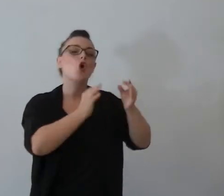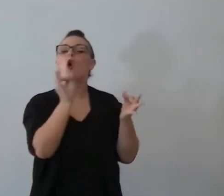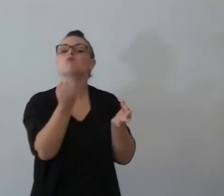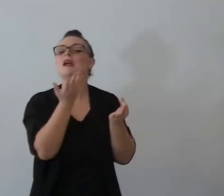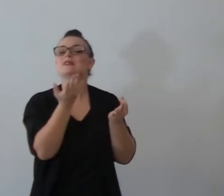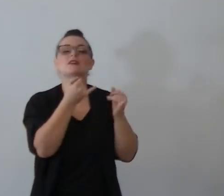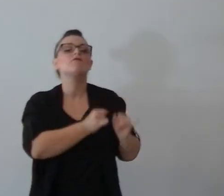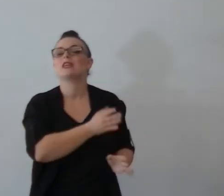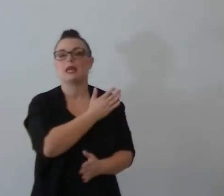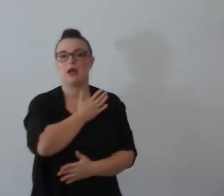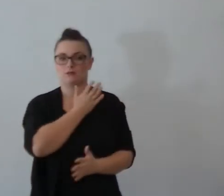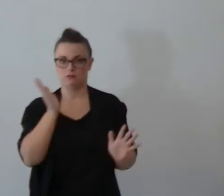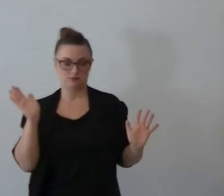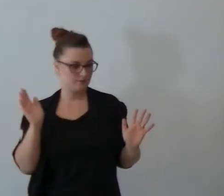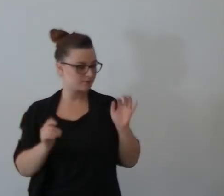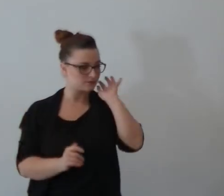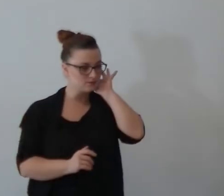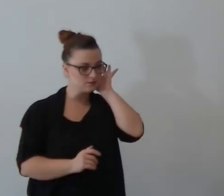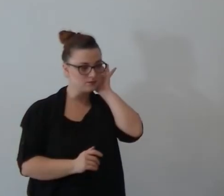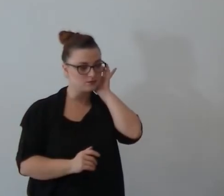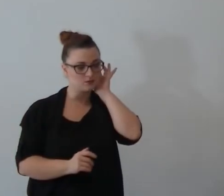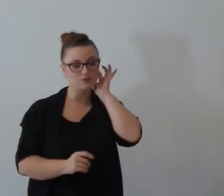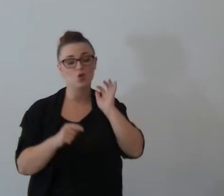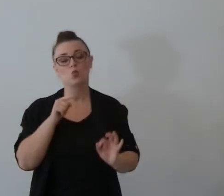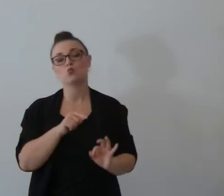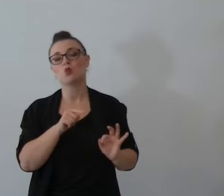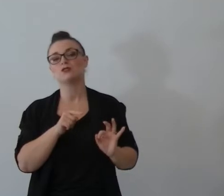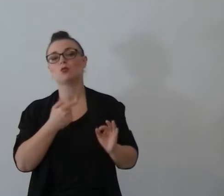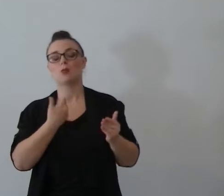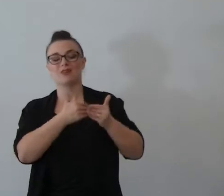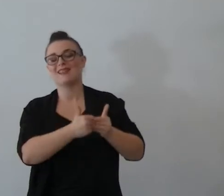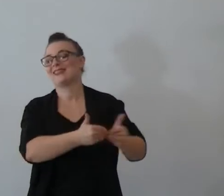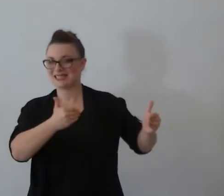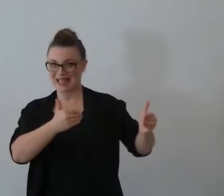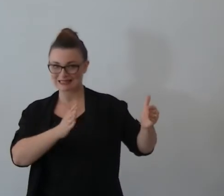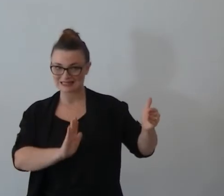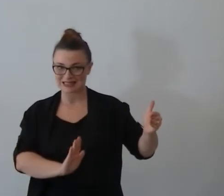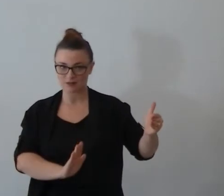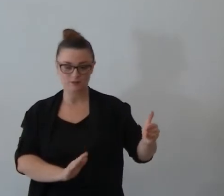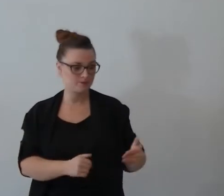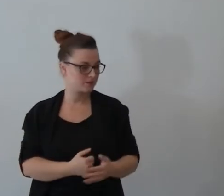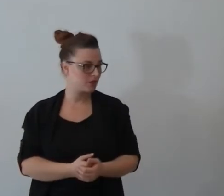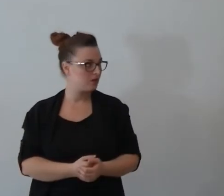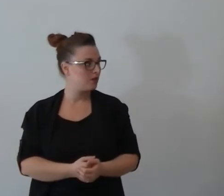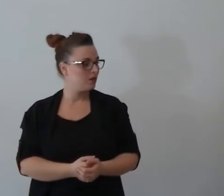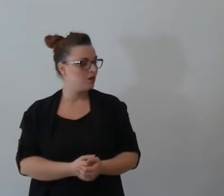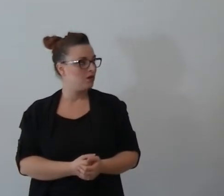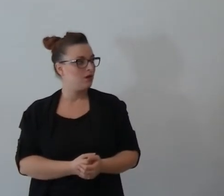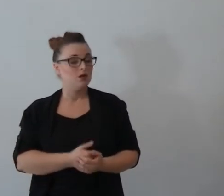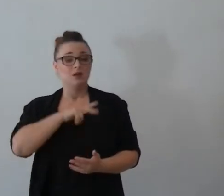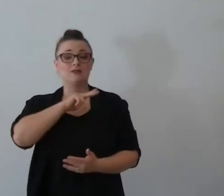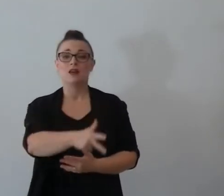e mia figlia di te questo mette già molta distanza la terza cosa che fa